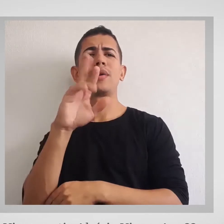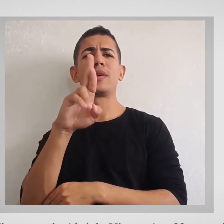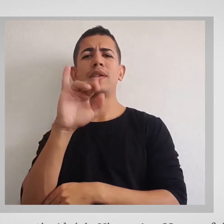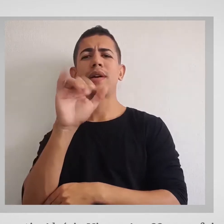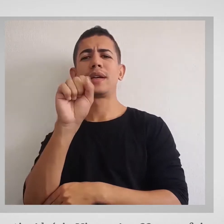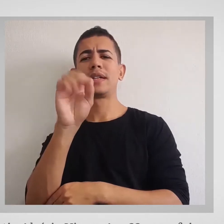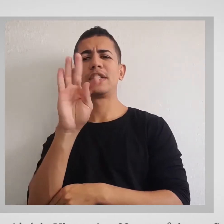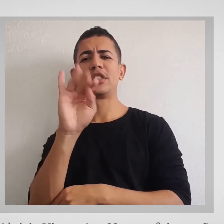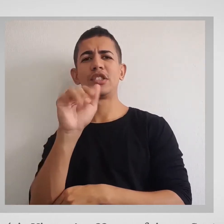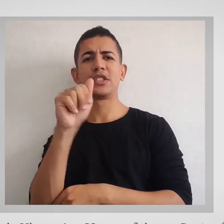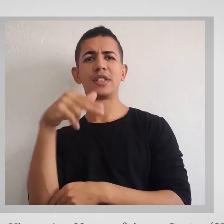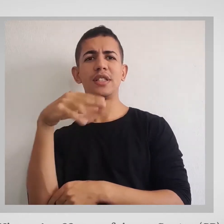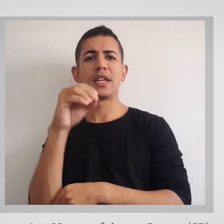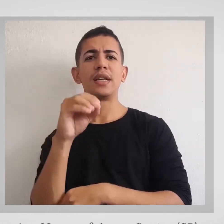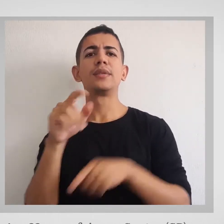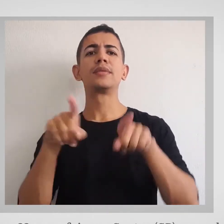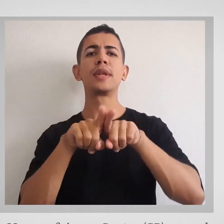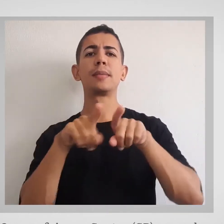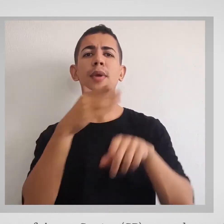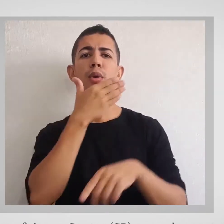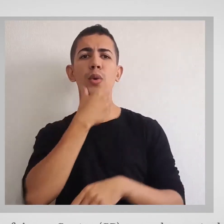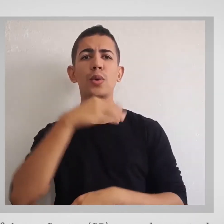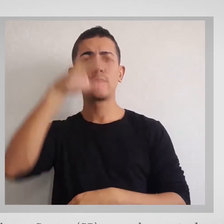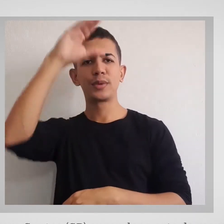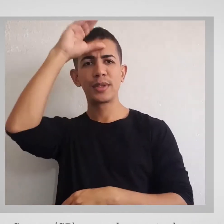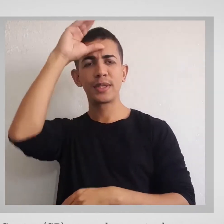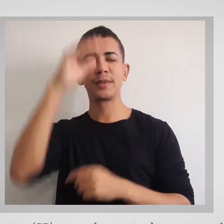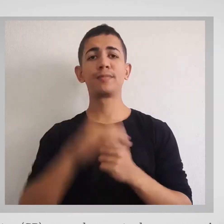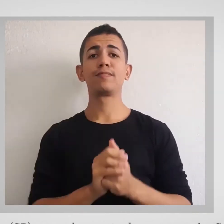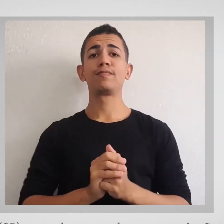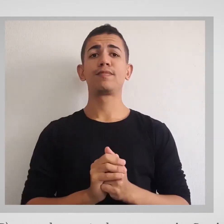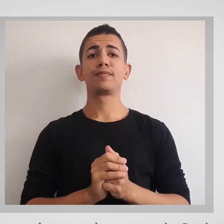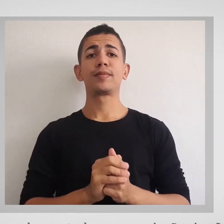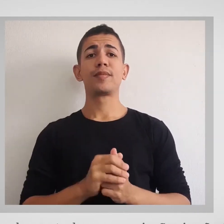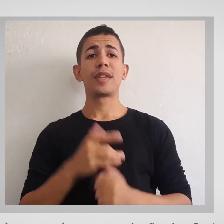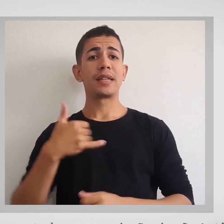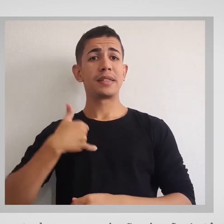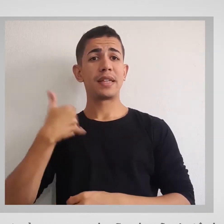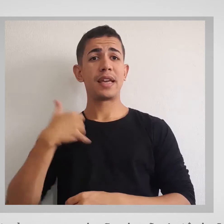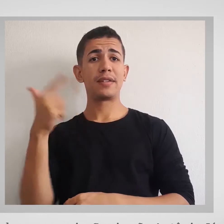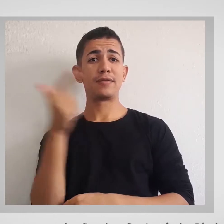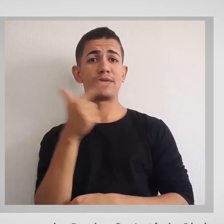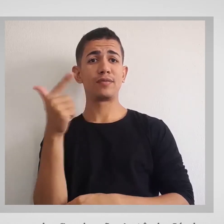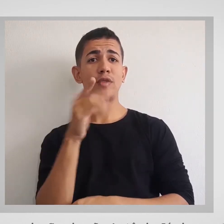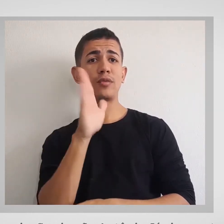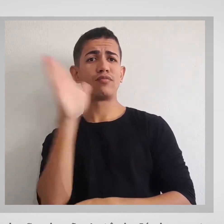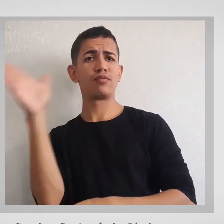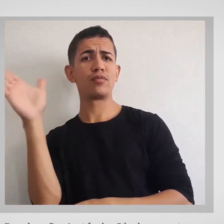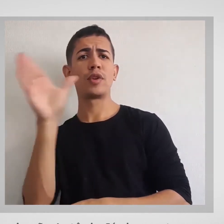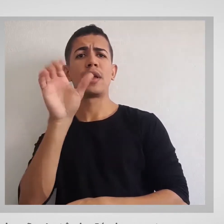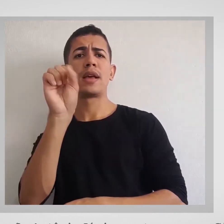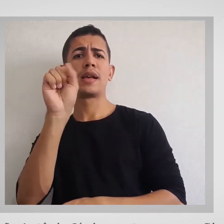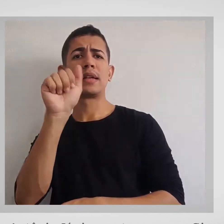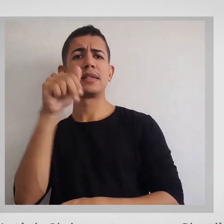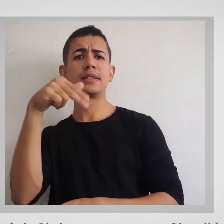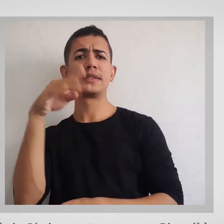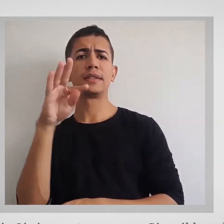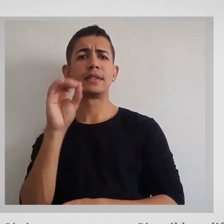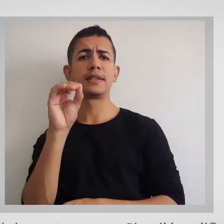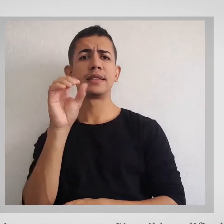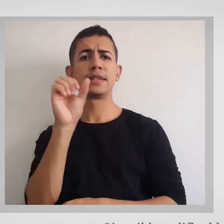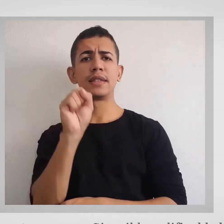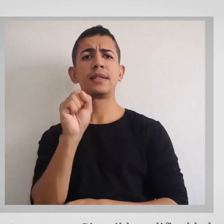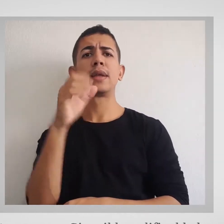tio Aloísio Viana. Aos 22 anos, foi para Santos aprender a arte da marcenaria. Seu irmão Antônio Júnior